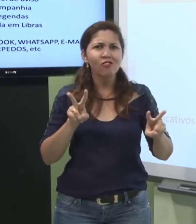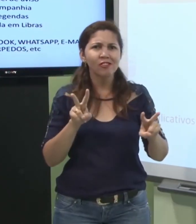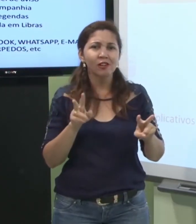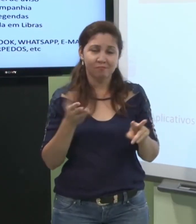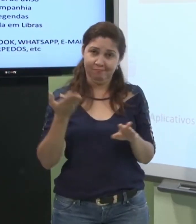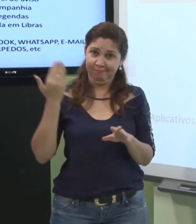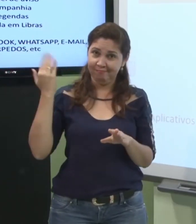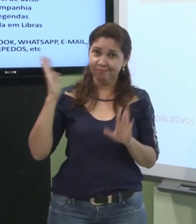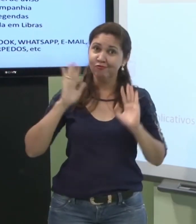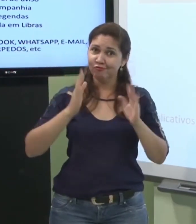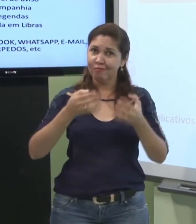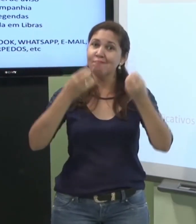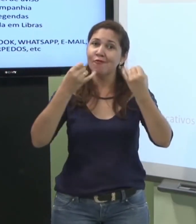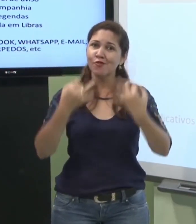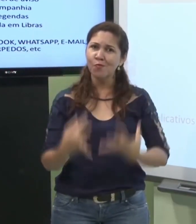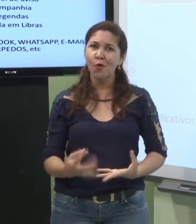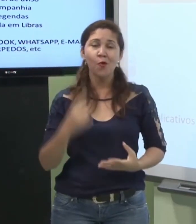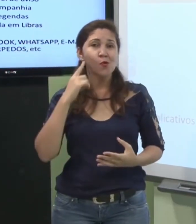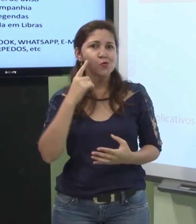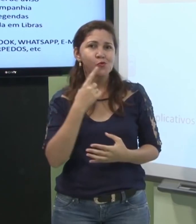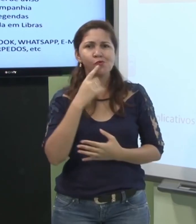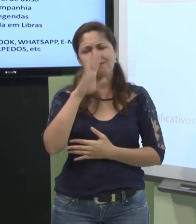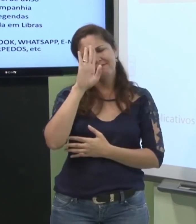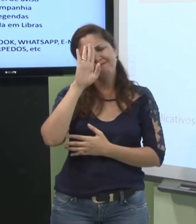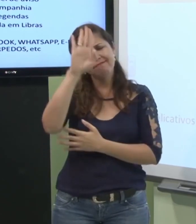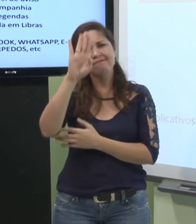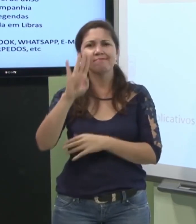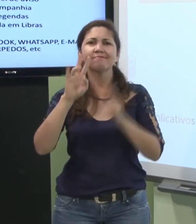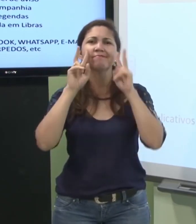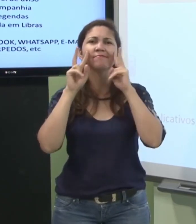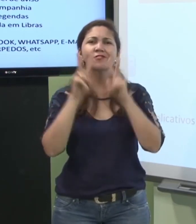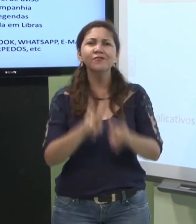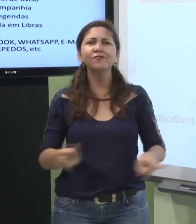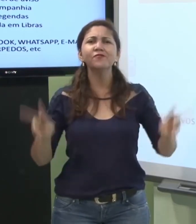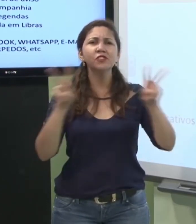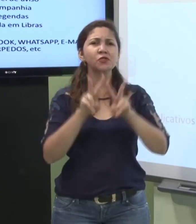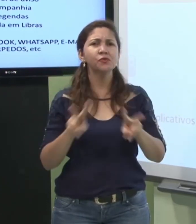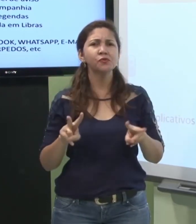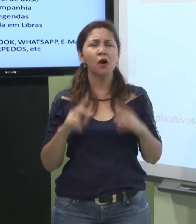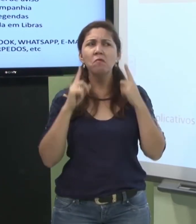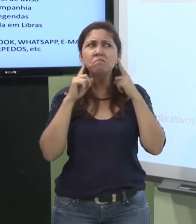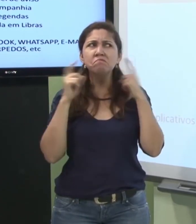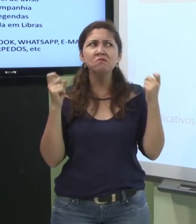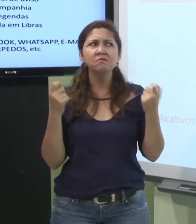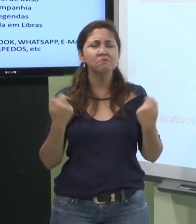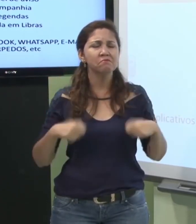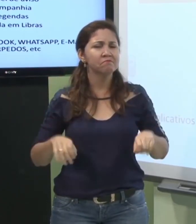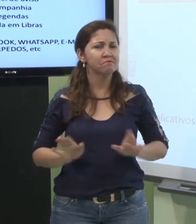Então, nós já explicamos sobre a importância da questão visual para o surdo.